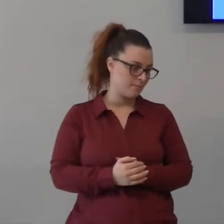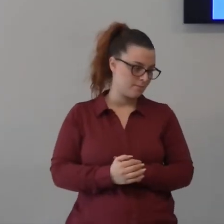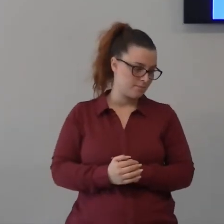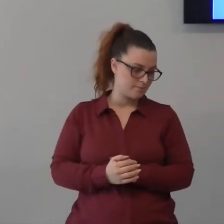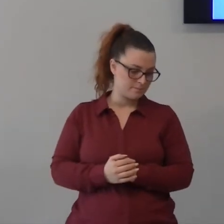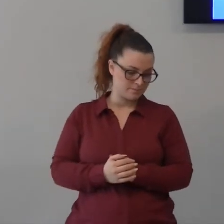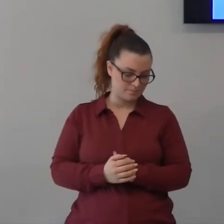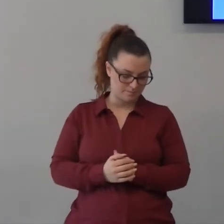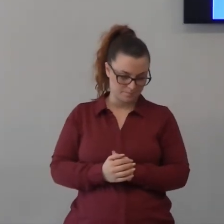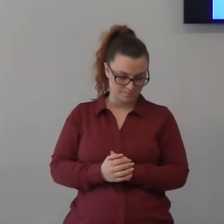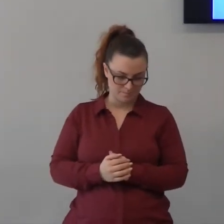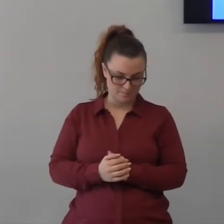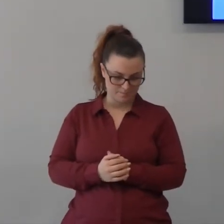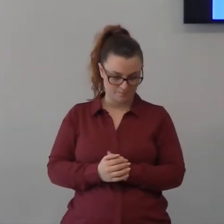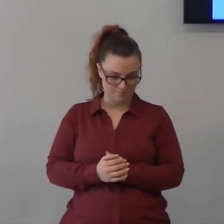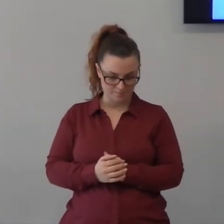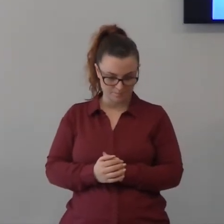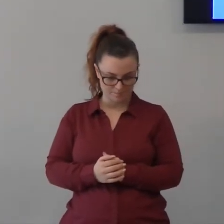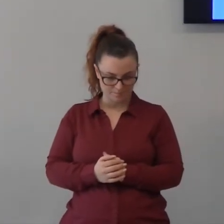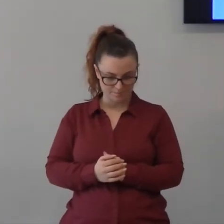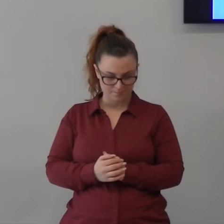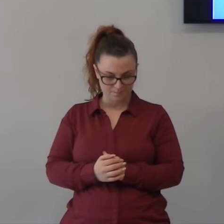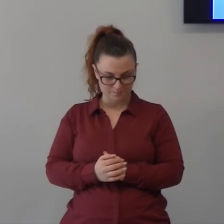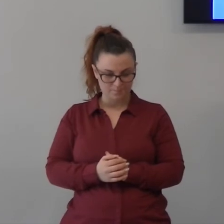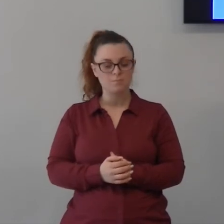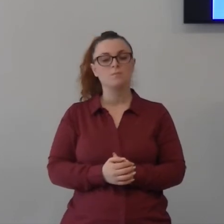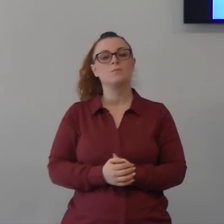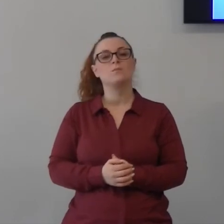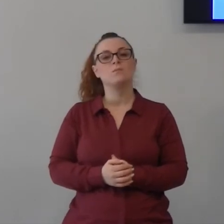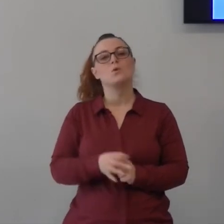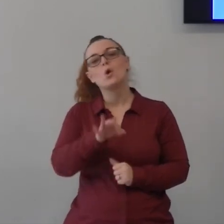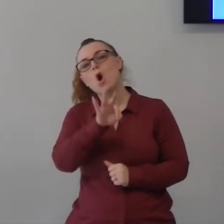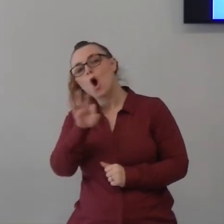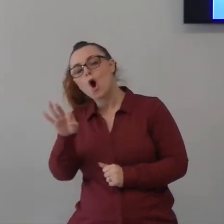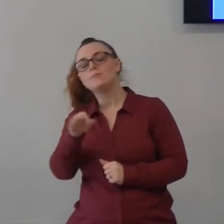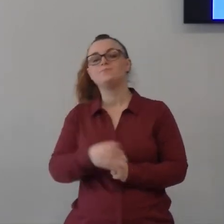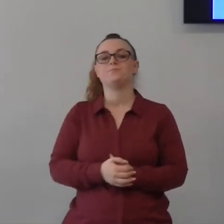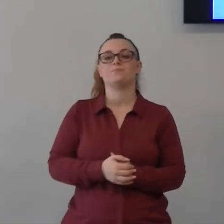forse ti ho già detto forse lui ti ha già detto cosa devi fare